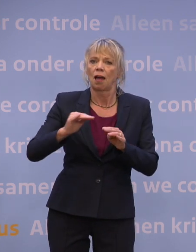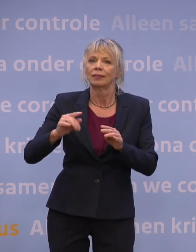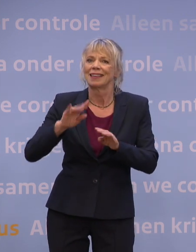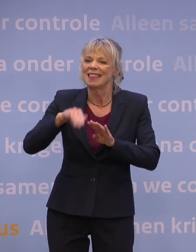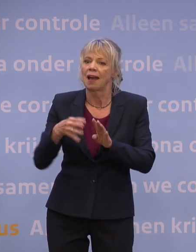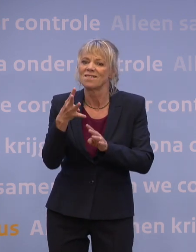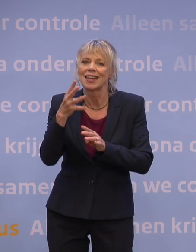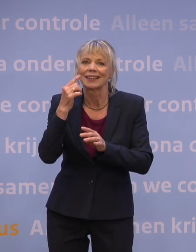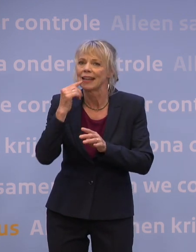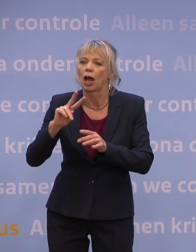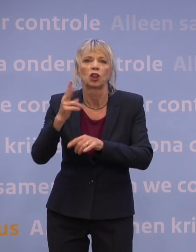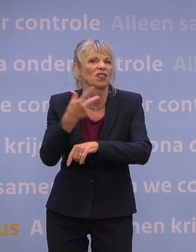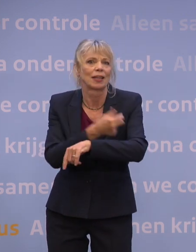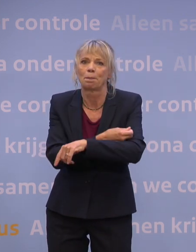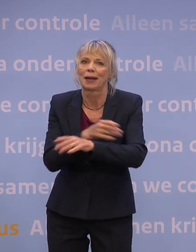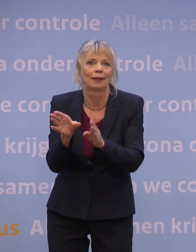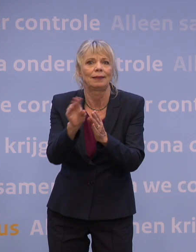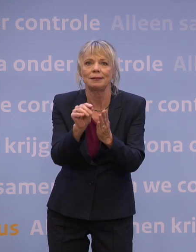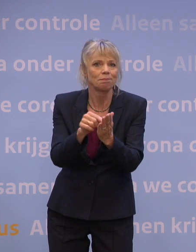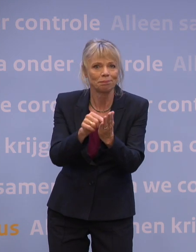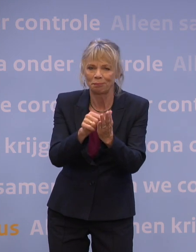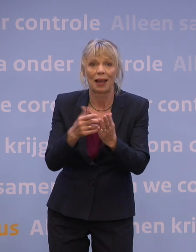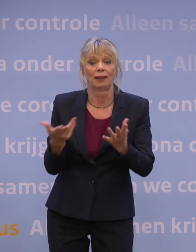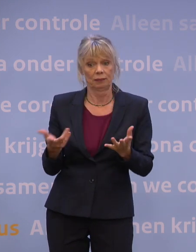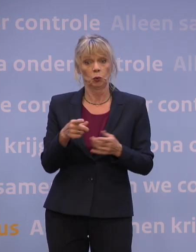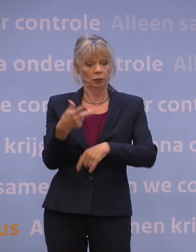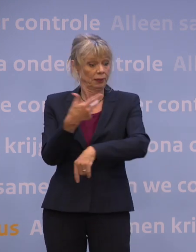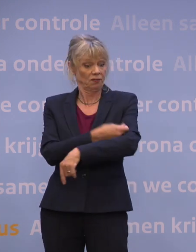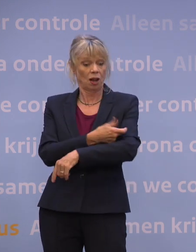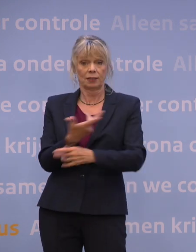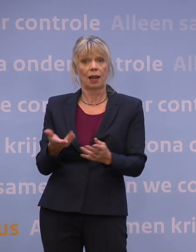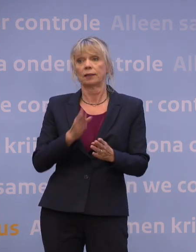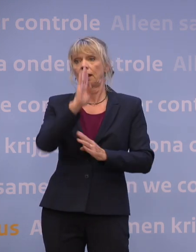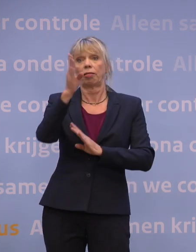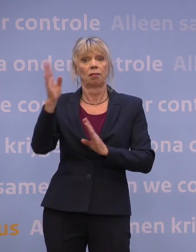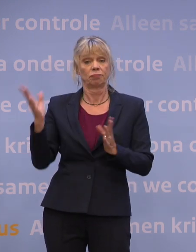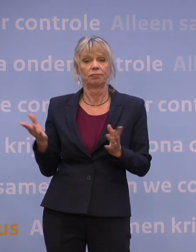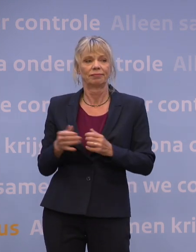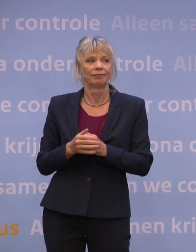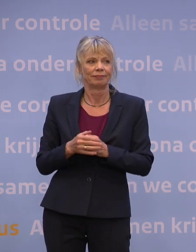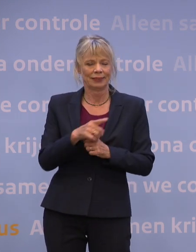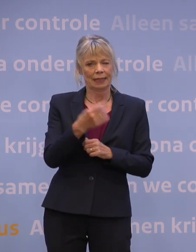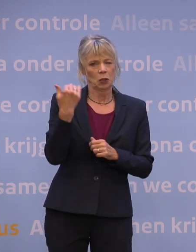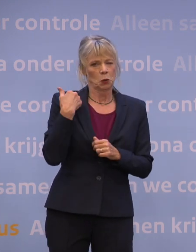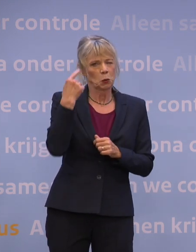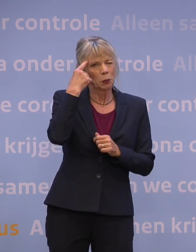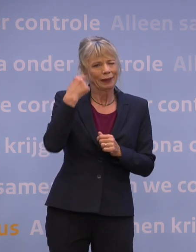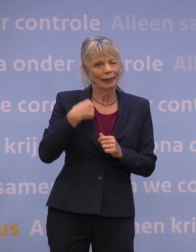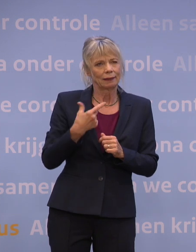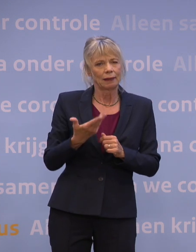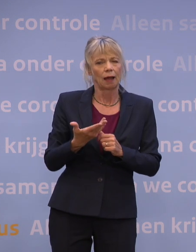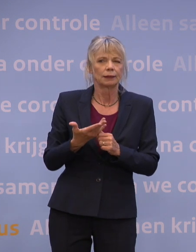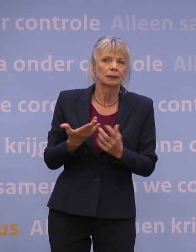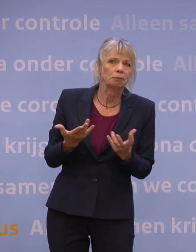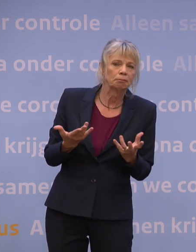zou eigenlijk betekenen dat je met je vaccinatie gewoon keurig op pad kunt. En daarnaast dacht ik nog, misschien willen